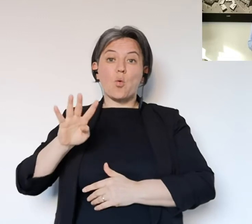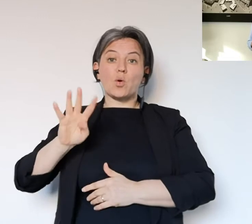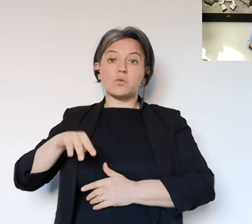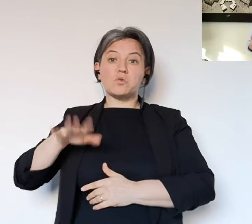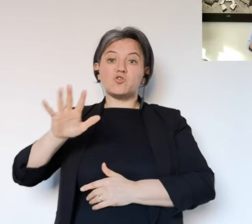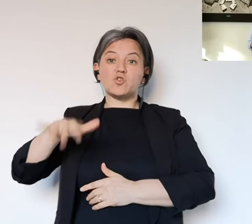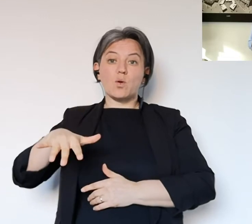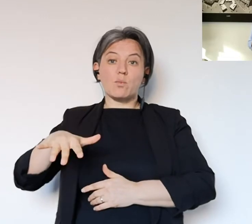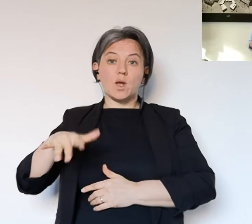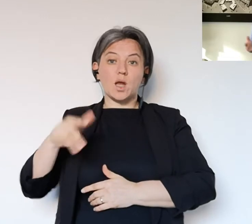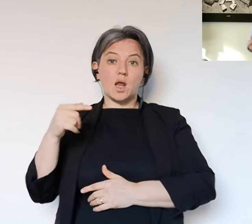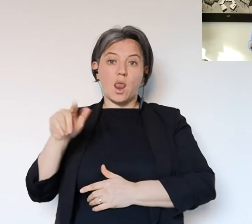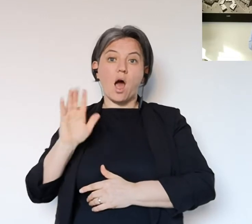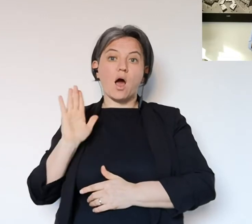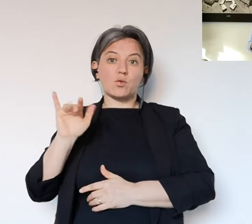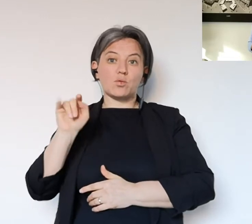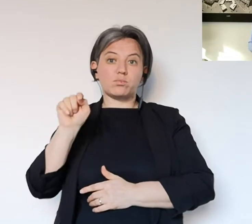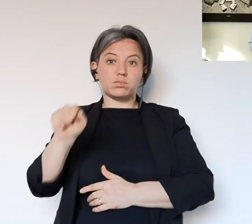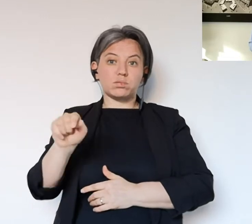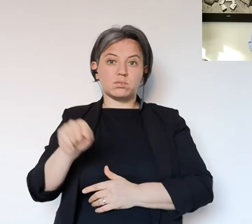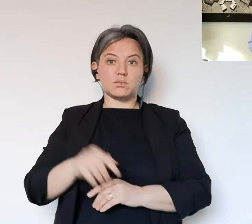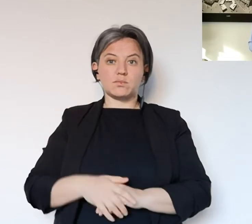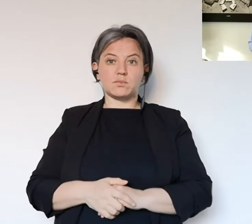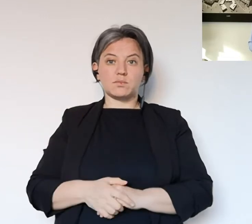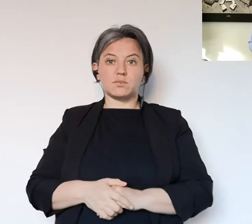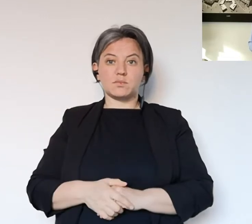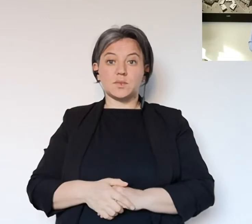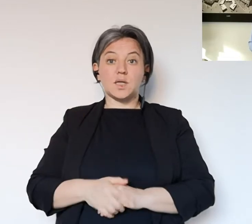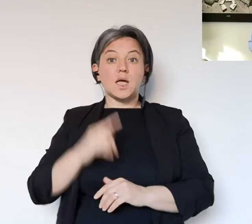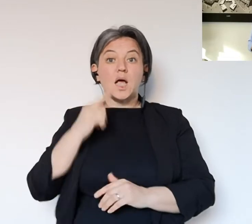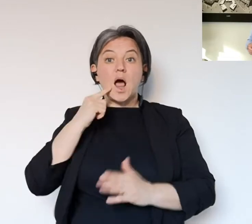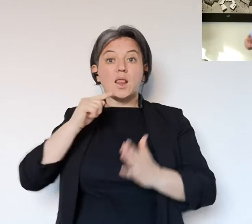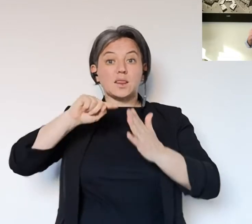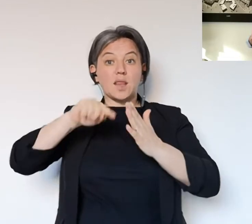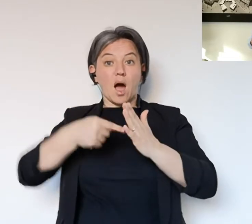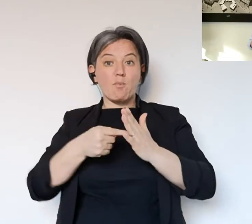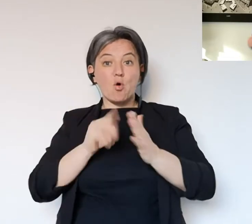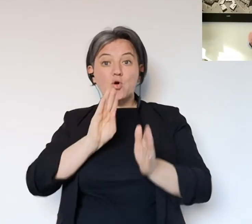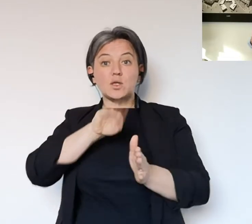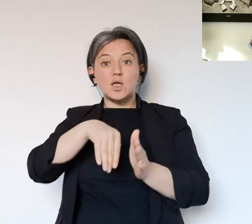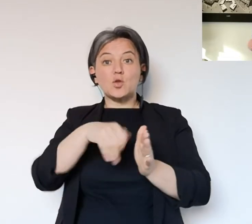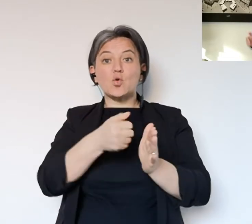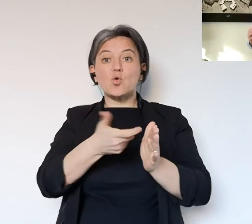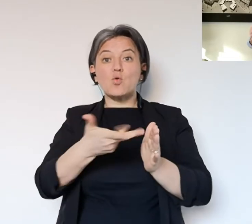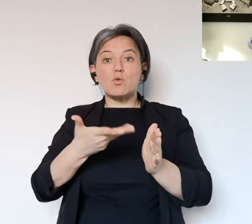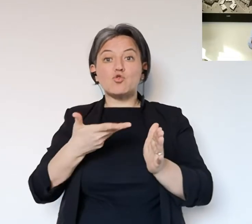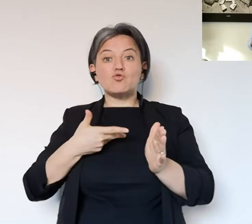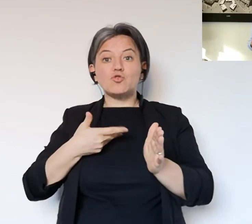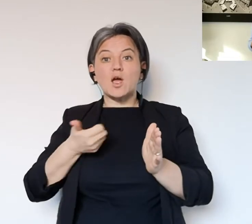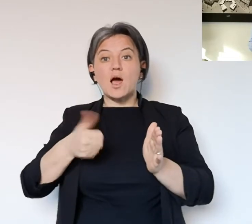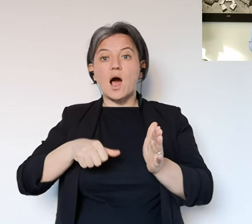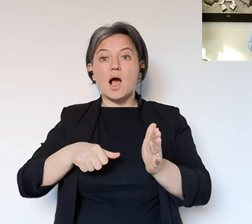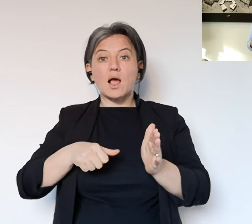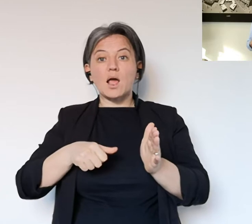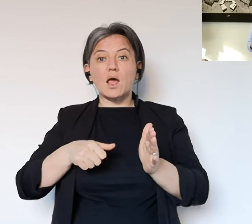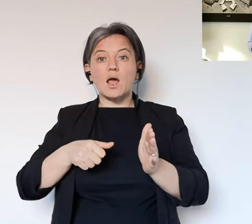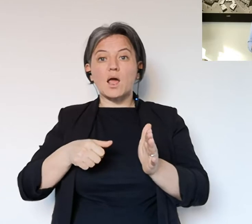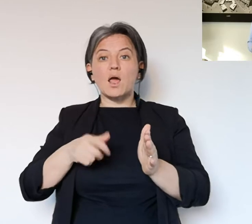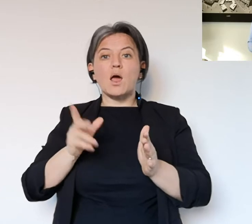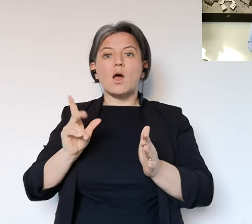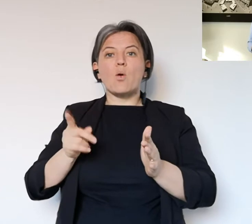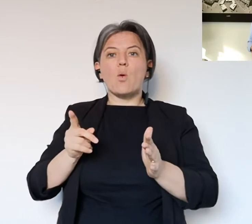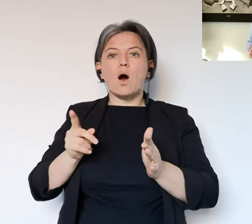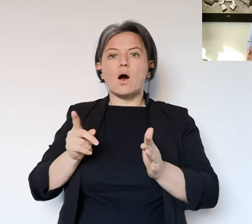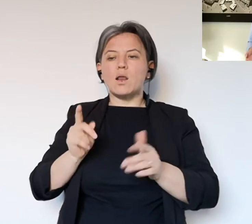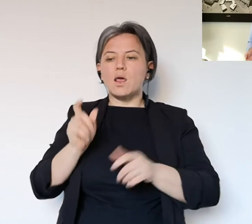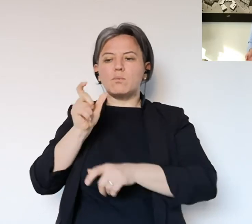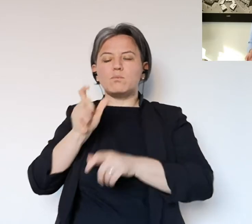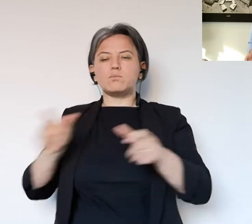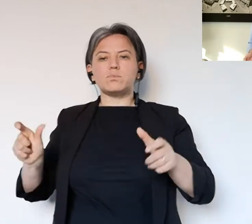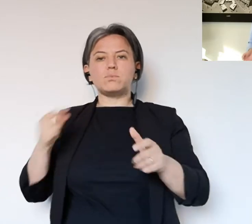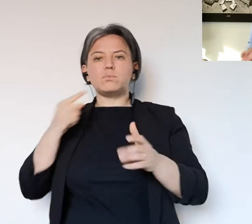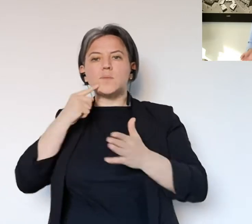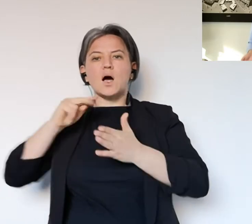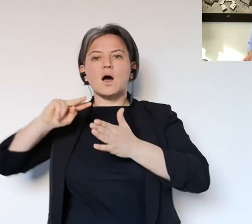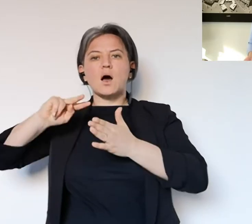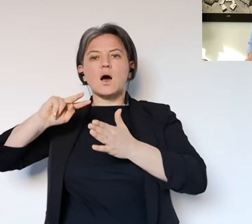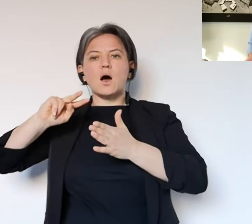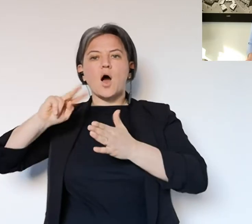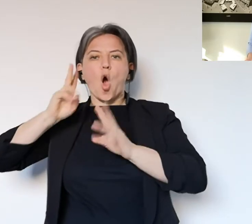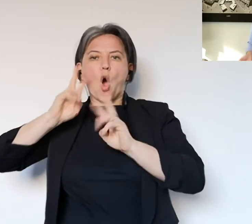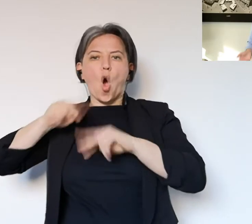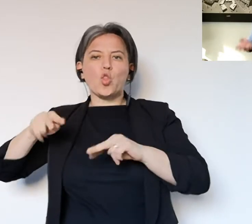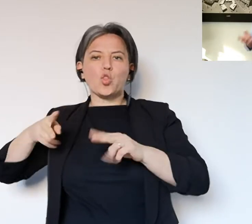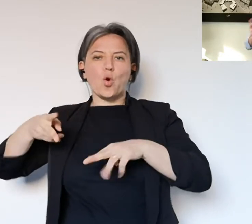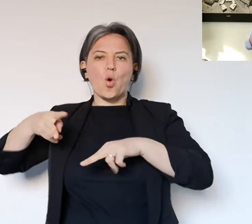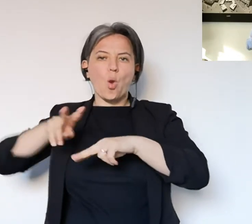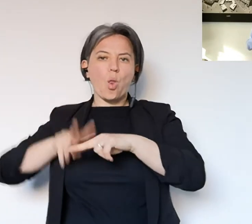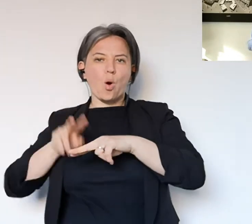i 4.000 e i 5.000 tamponi ogni giorno, vi ricordo che sono ricompresi tra questi tamponi anche tutti i cosiddetti